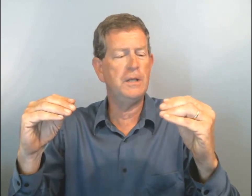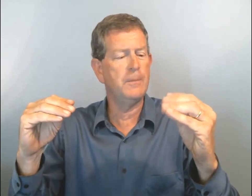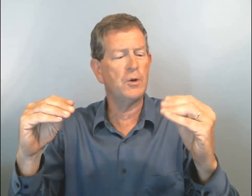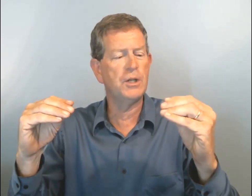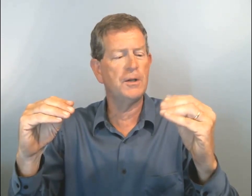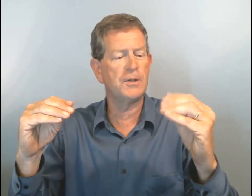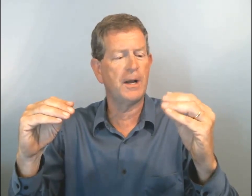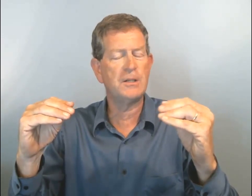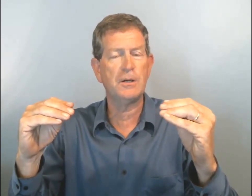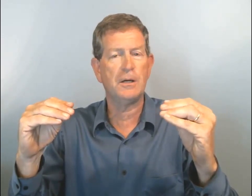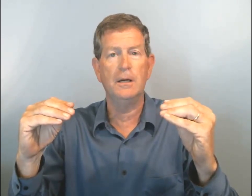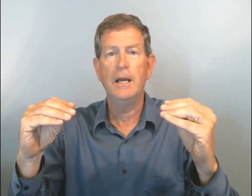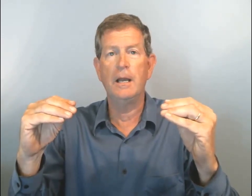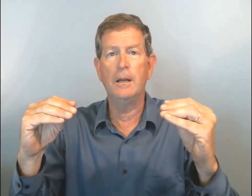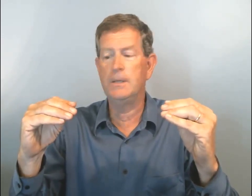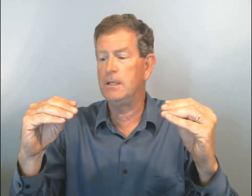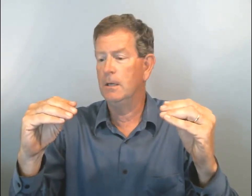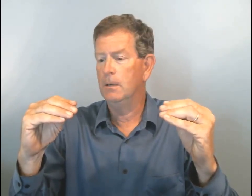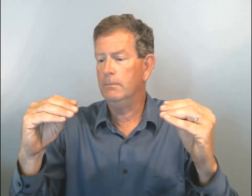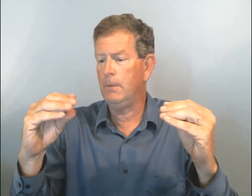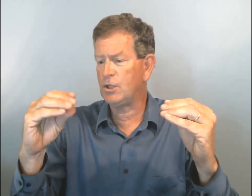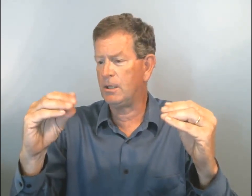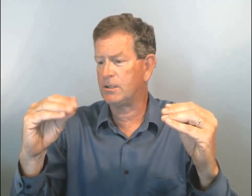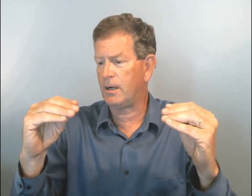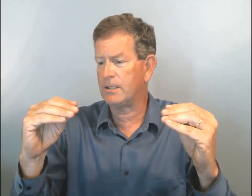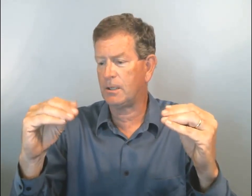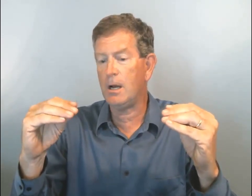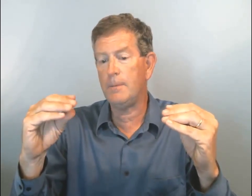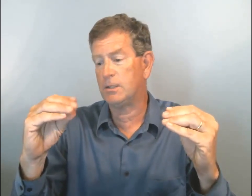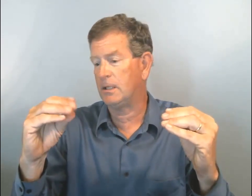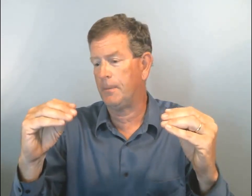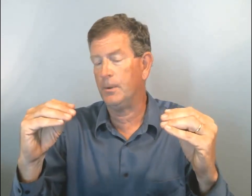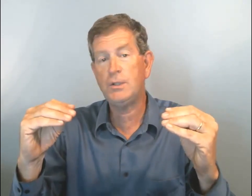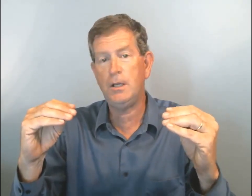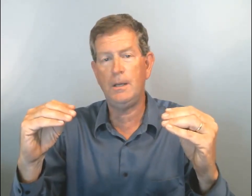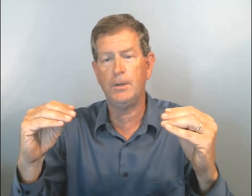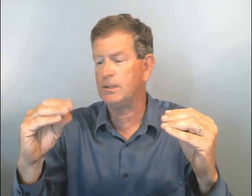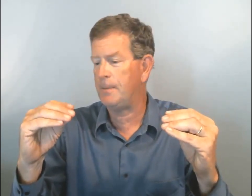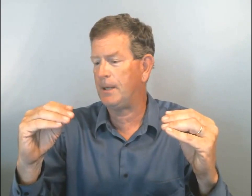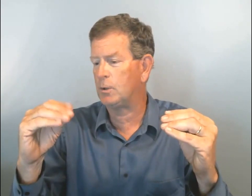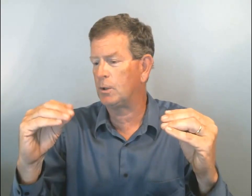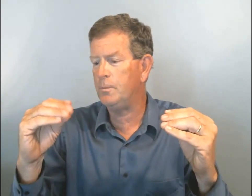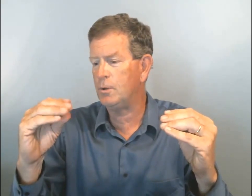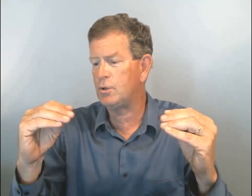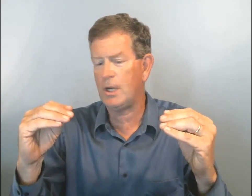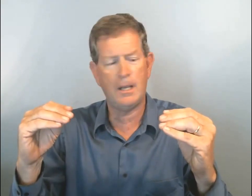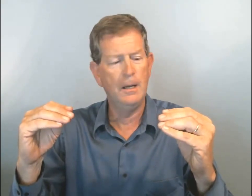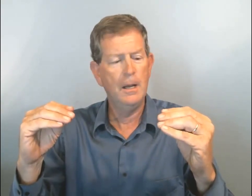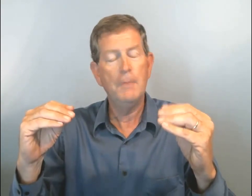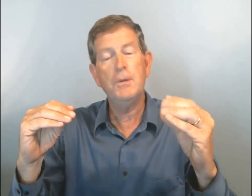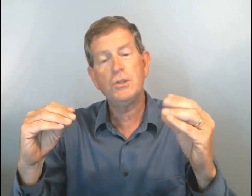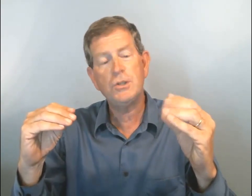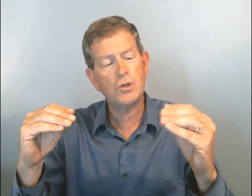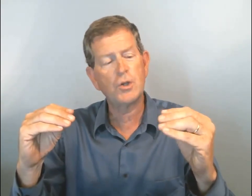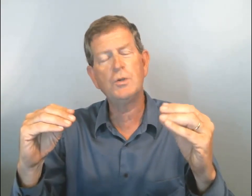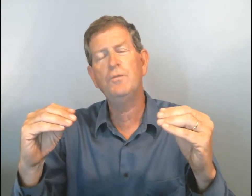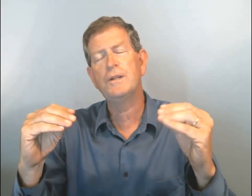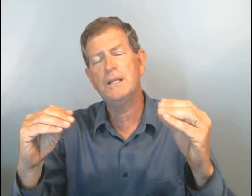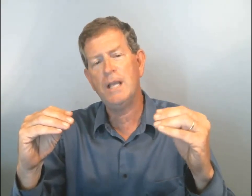et manger dans un restaurant. Et l'homme, il dit, manger dans un restaurant, mais c'est impossible, ce n'est pas dans notre budget. Mais si, je suis fatigué,